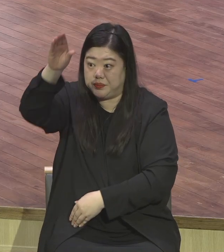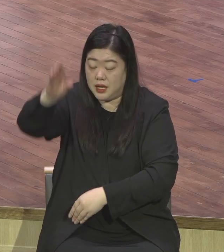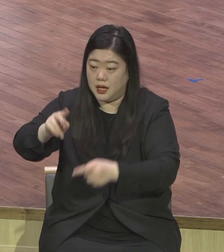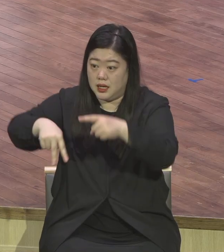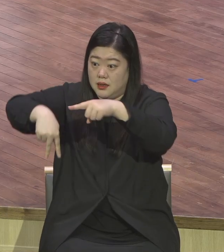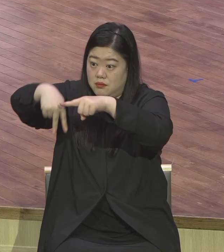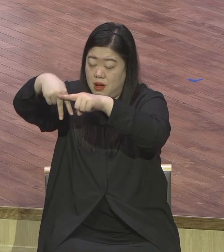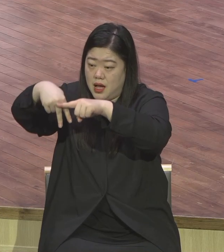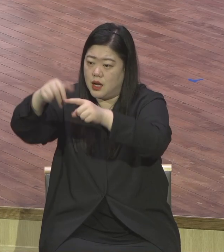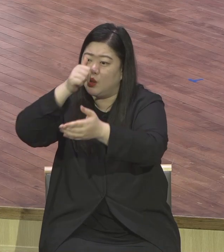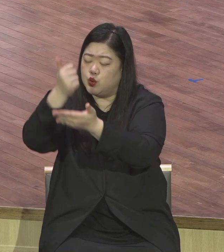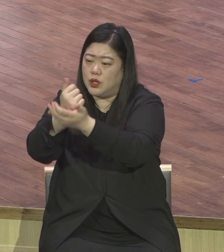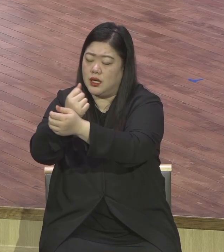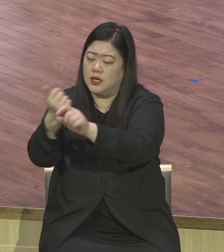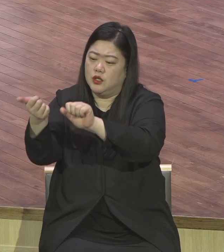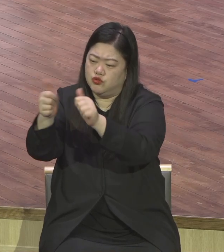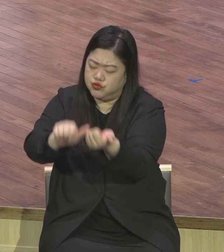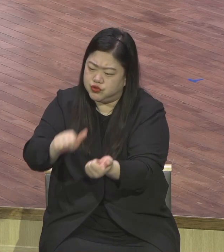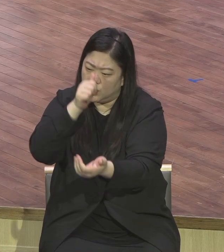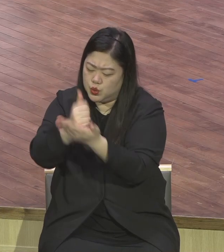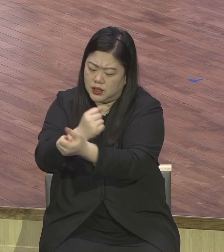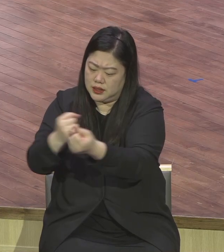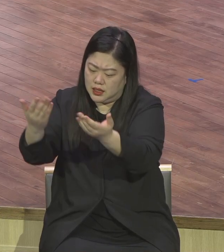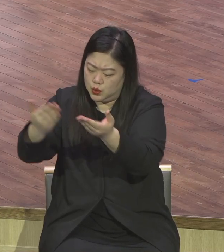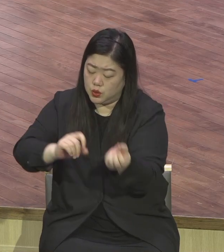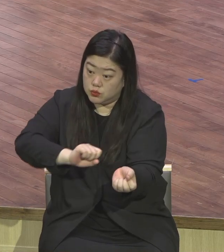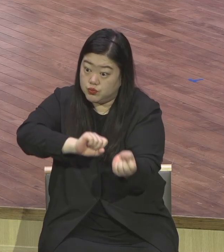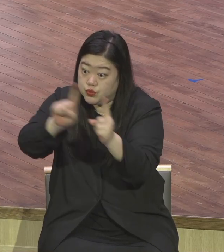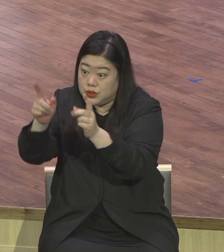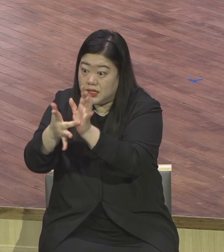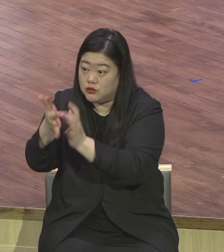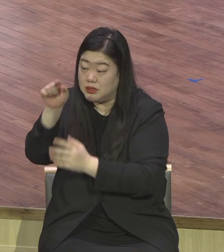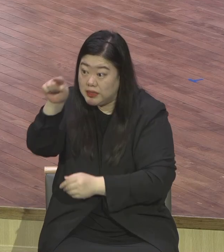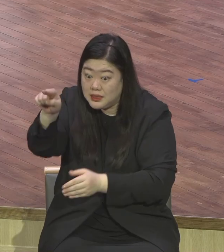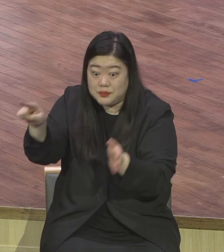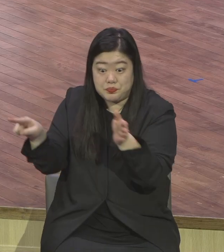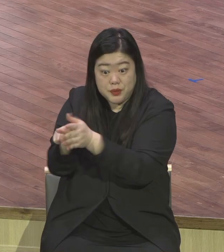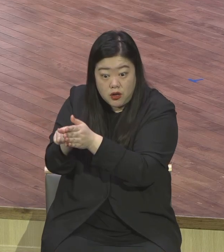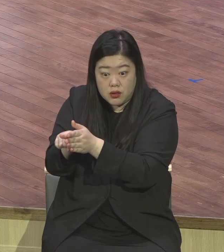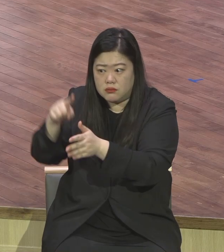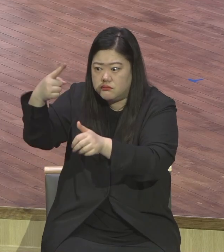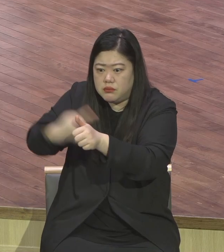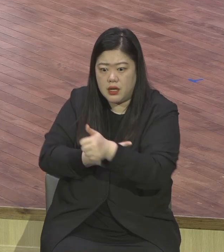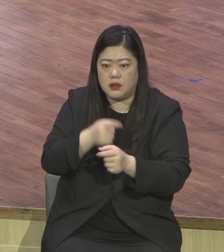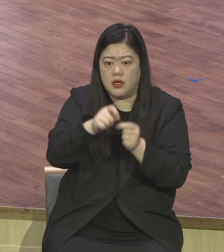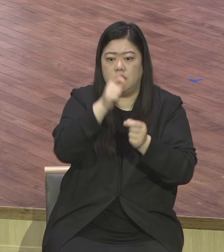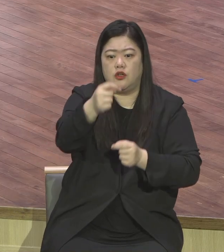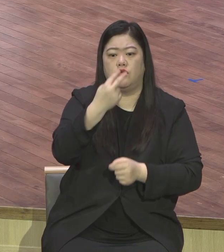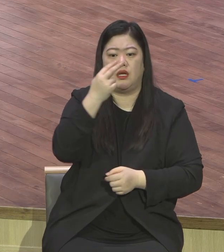또 요한봉 3장 심절에 이 영생의 축복이 어떤 인간의 조건이 아니라